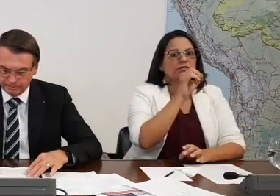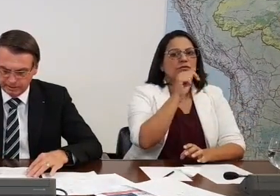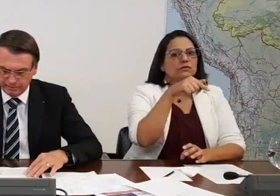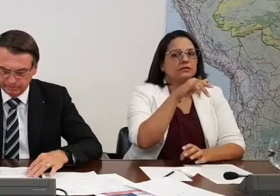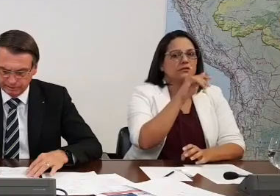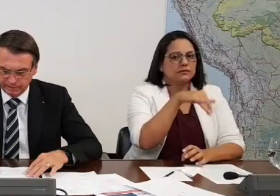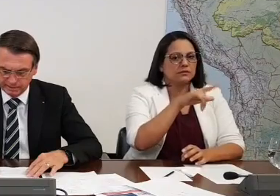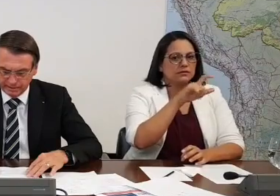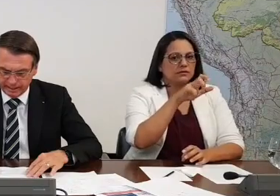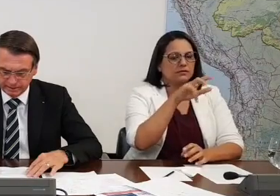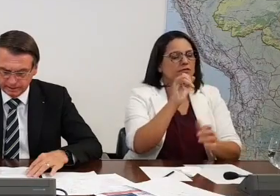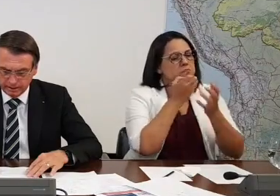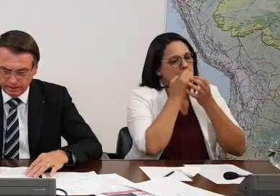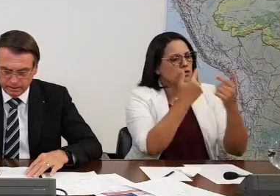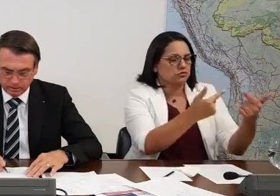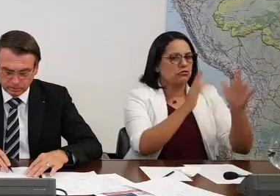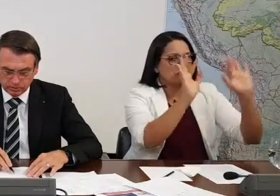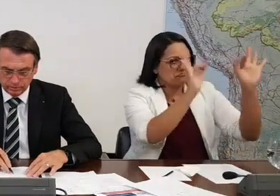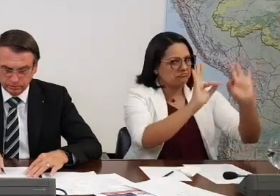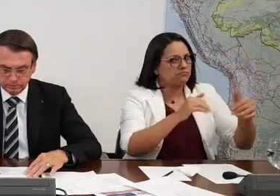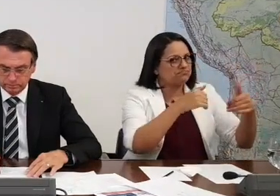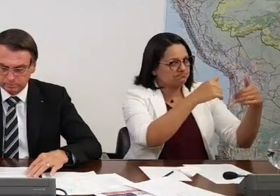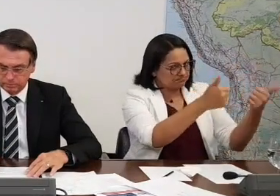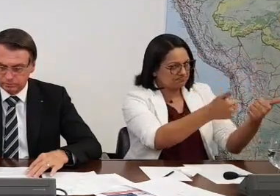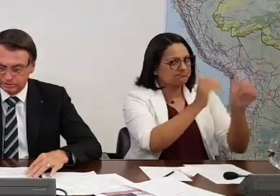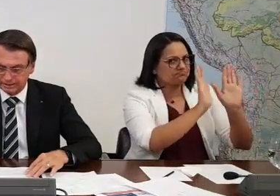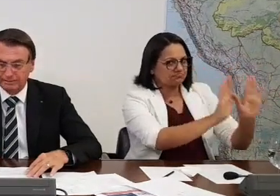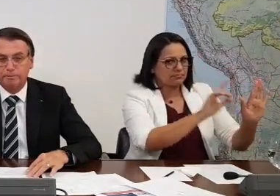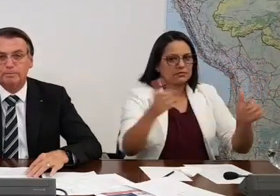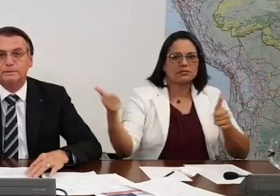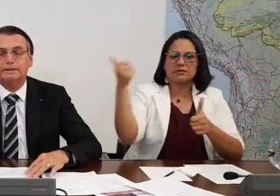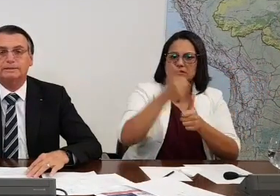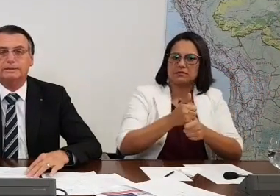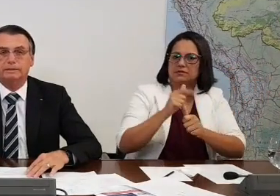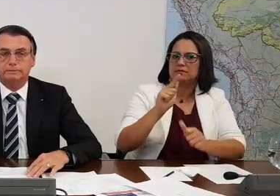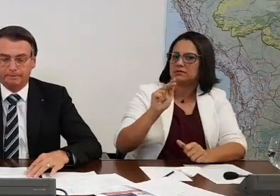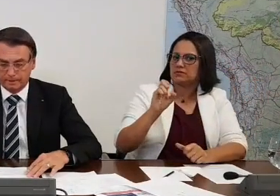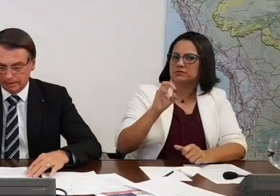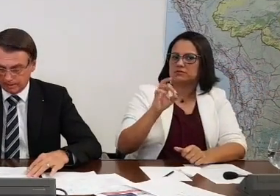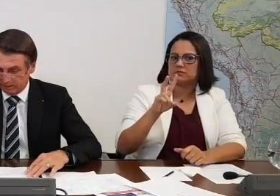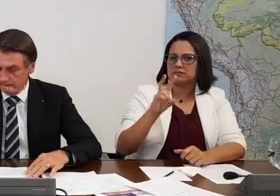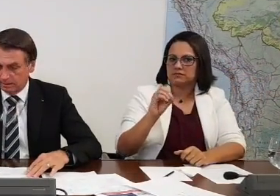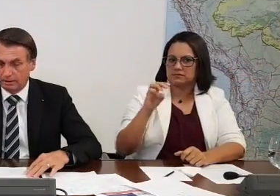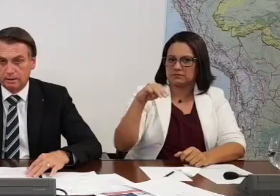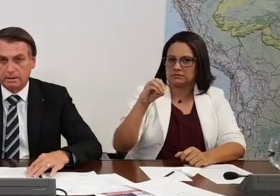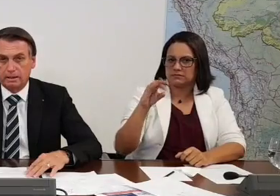Boa sorte para ele, com muitas felicidades. Entrou o Gustavo Montezano.